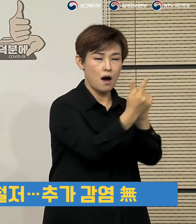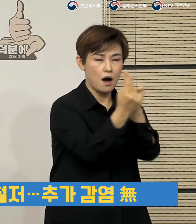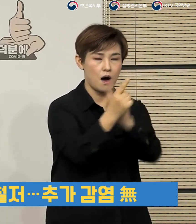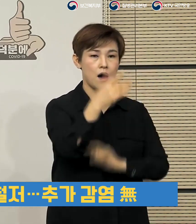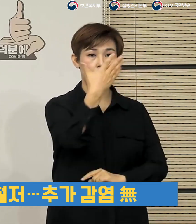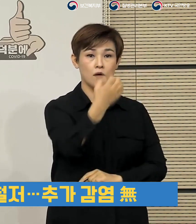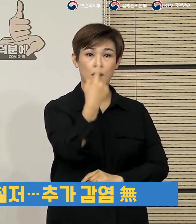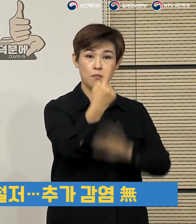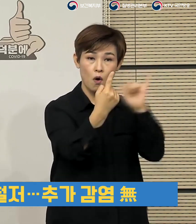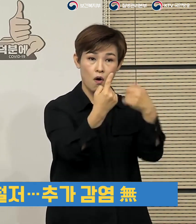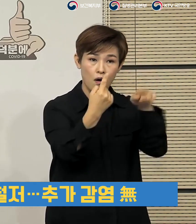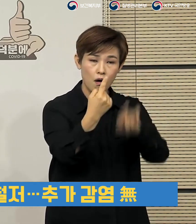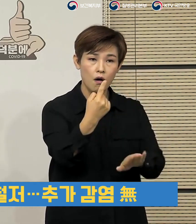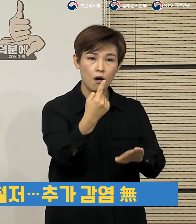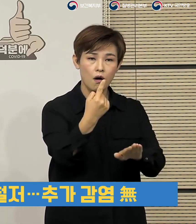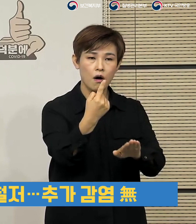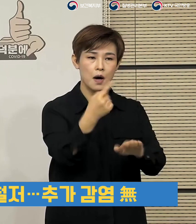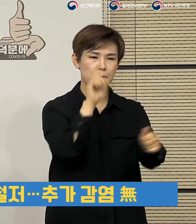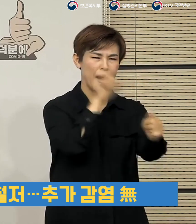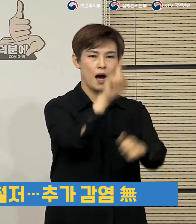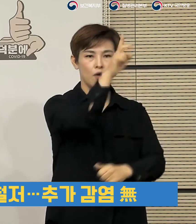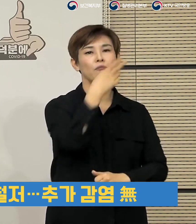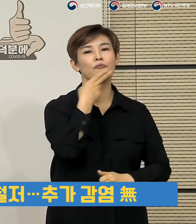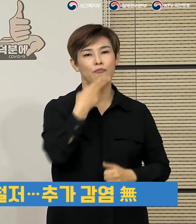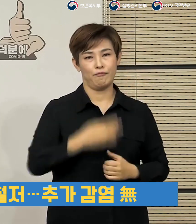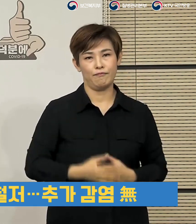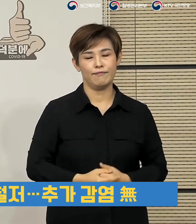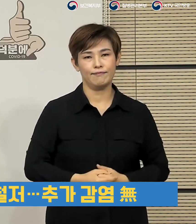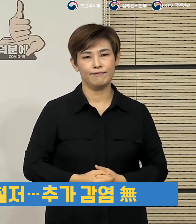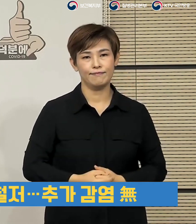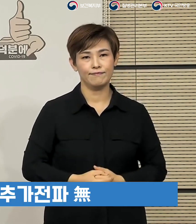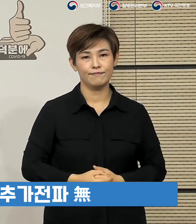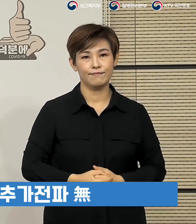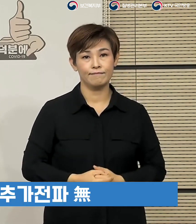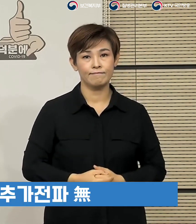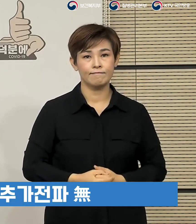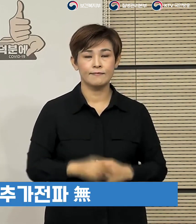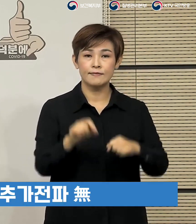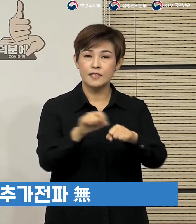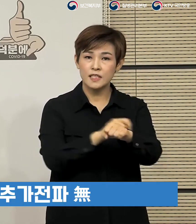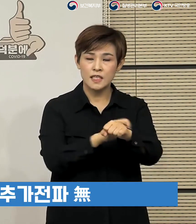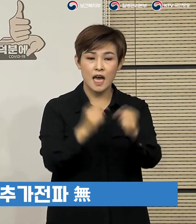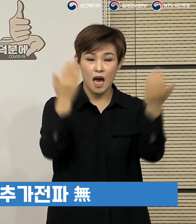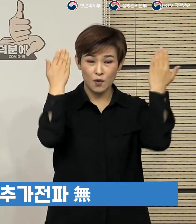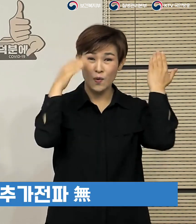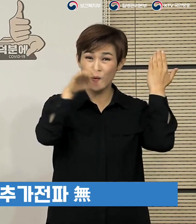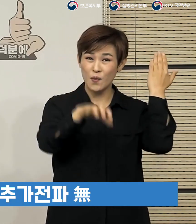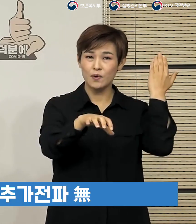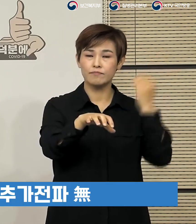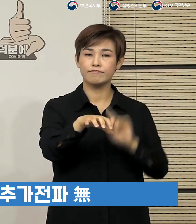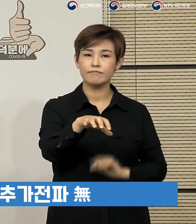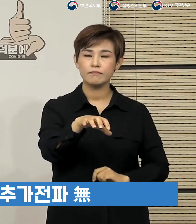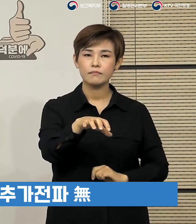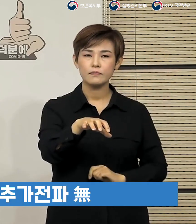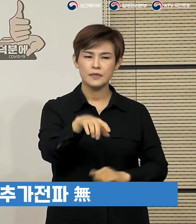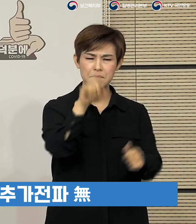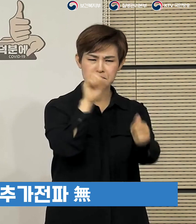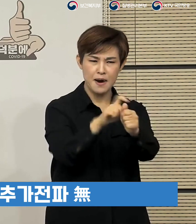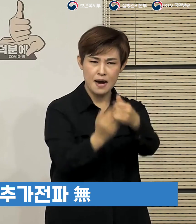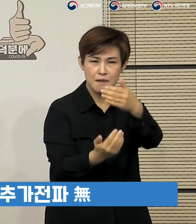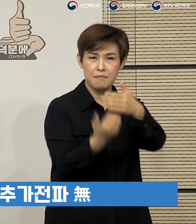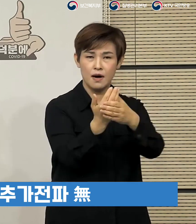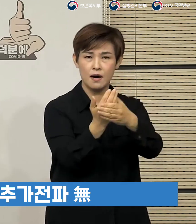환자가 1명도 발생하지 않았었습니다. 특히 학교의 경우에는 확진자가